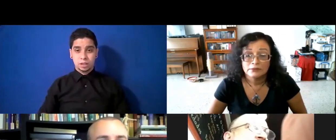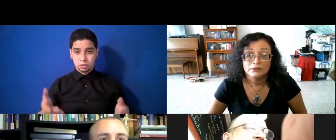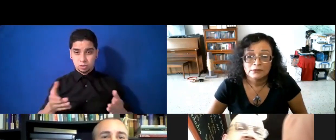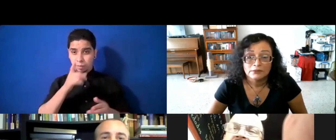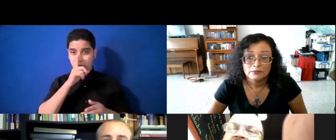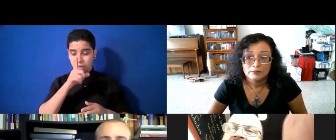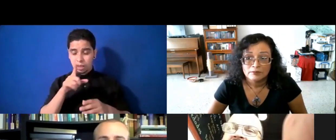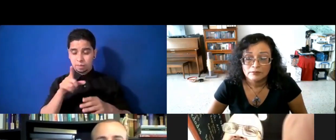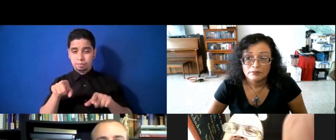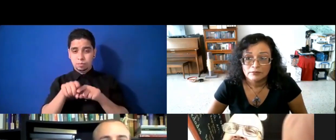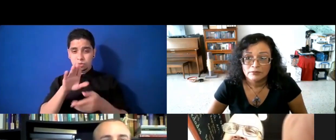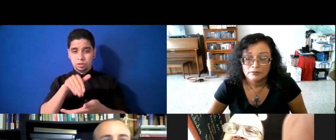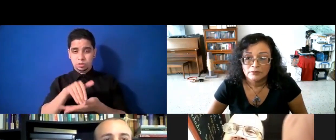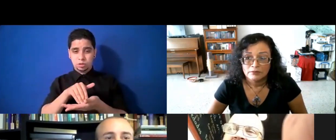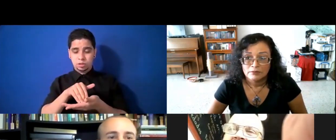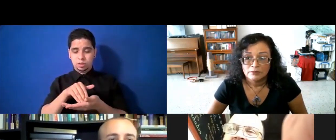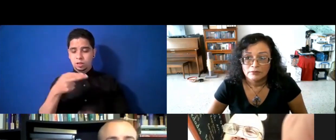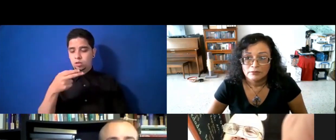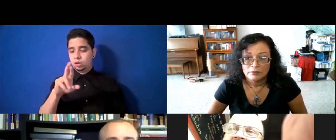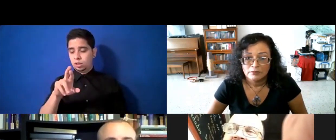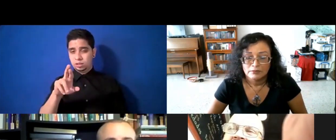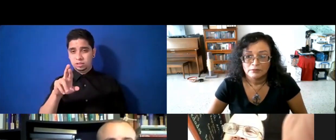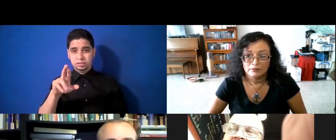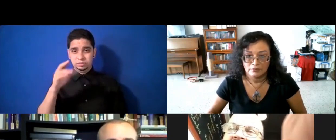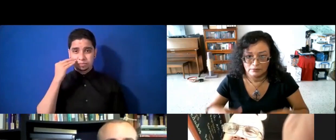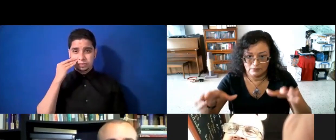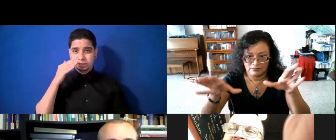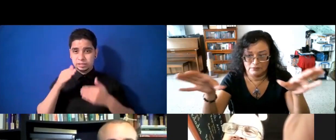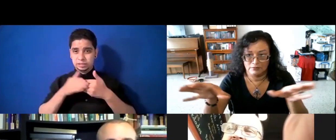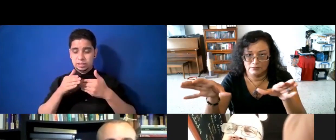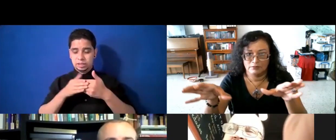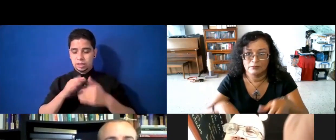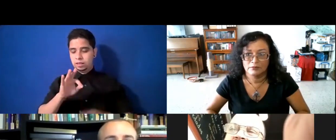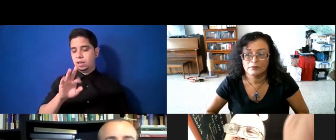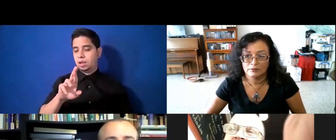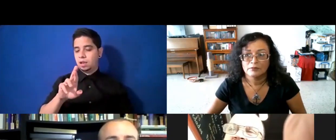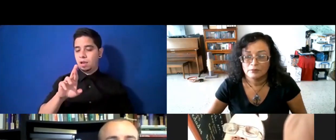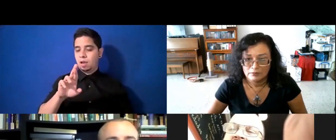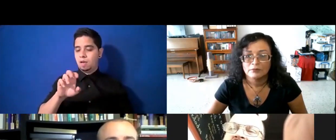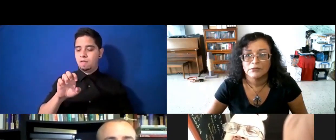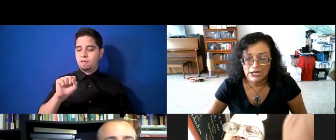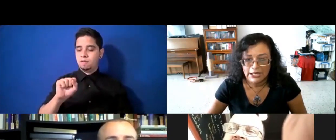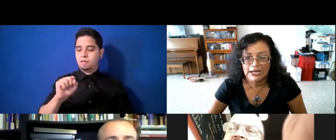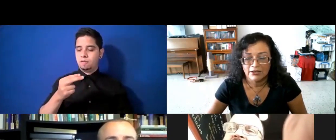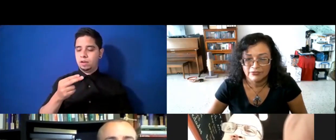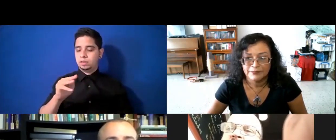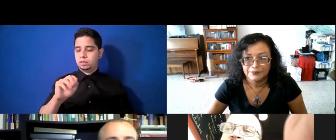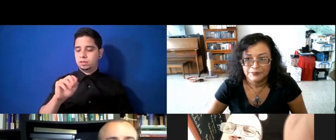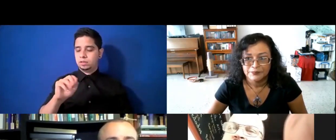Entre Freshmark y el Departamento de Educación, el edificio bien alto, la calle Calaf, estamos en el mismo centro de